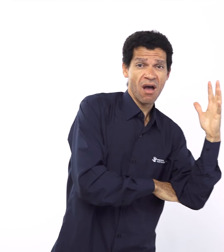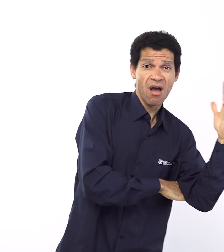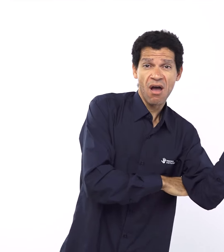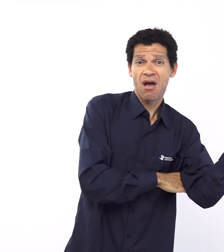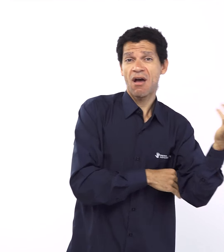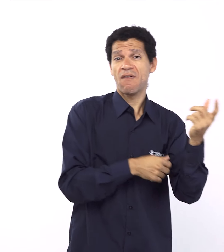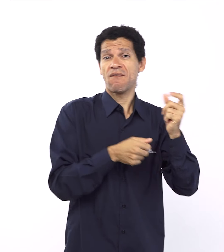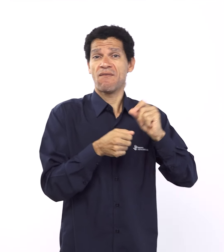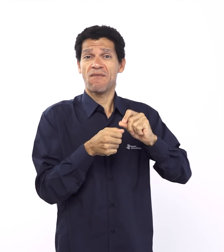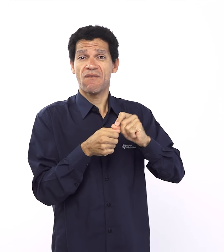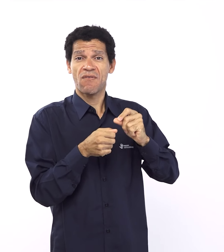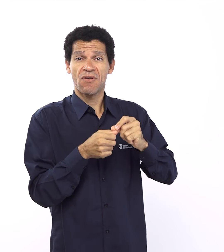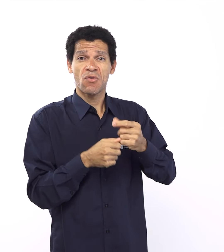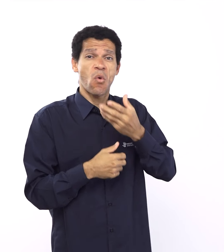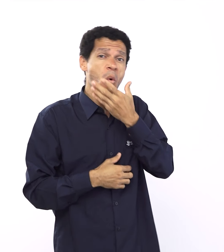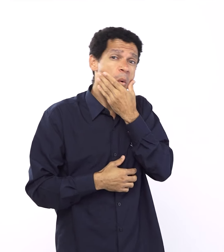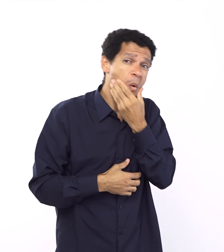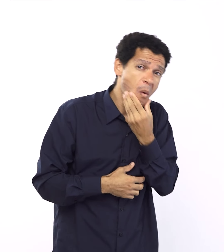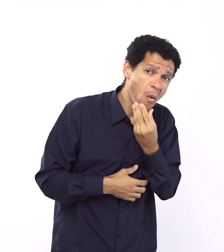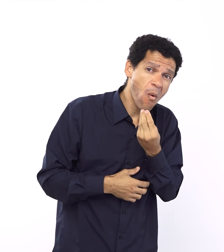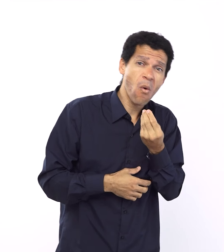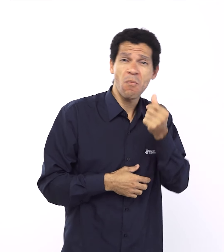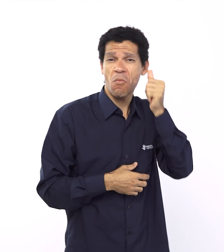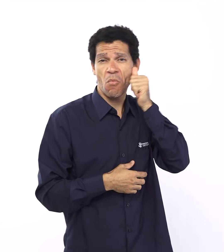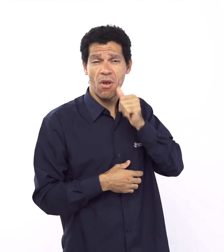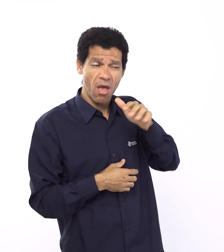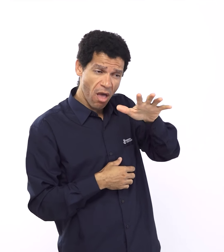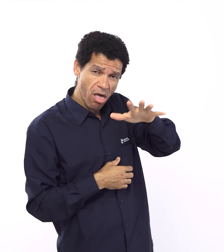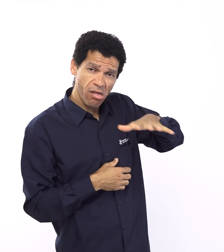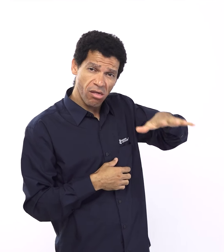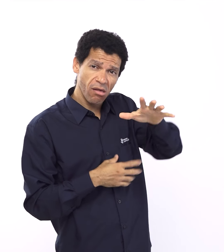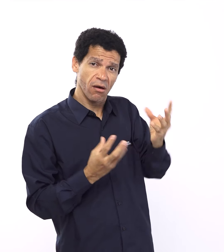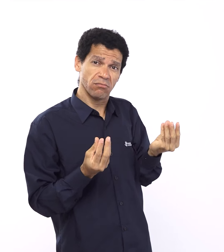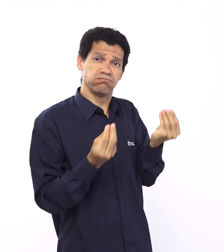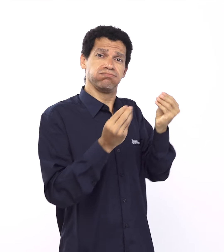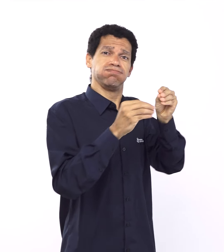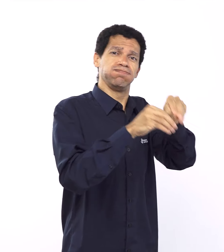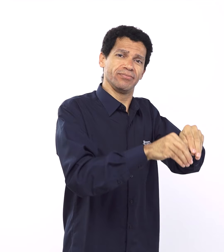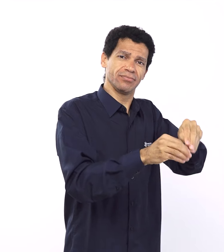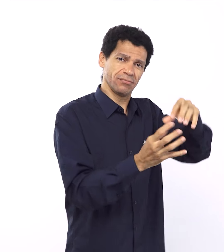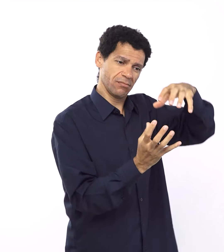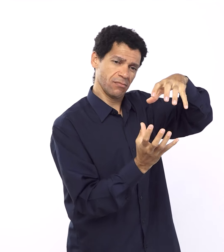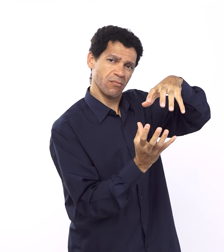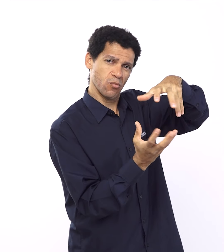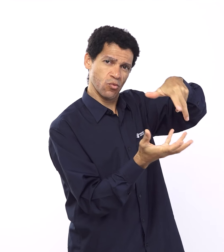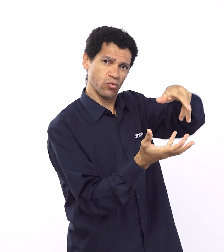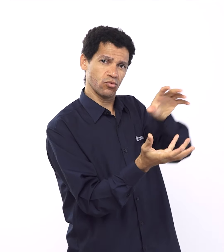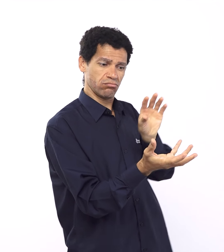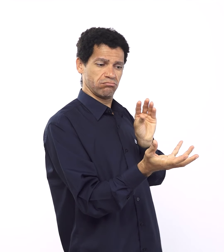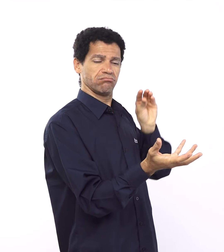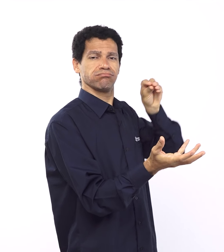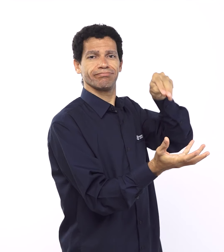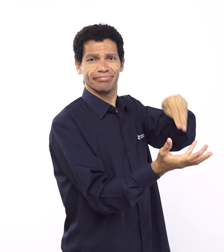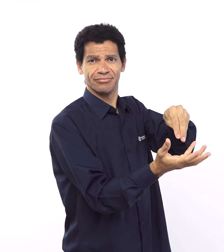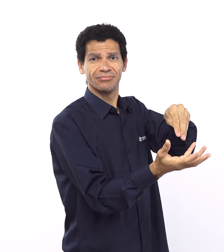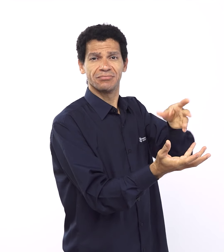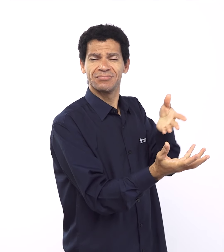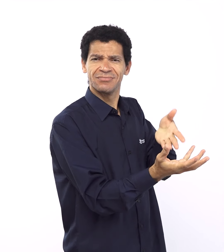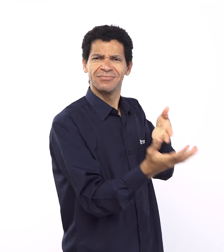né, merecessem, e deu tudo isso aí para, para o ser humano, né? Aí, tudo isso estava vinculado, todas